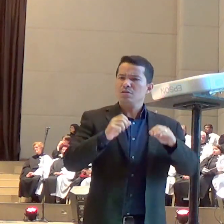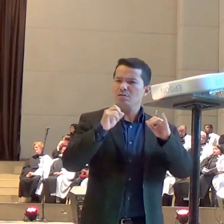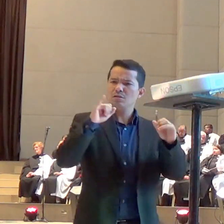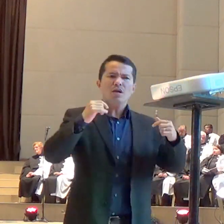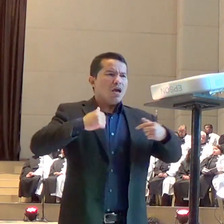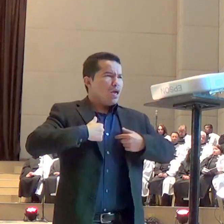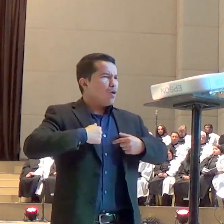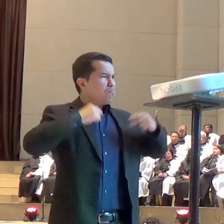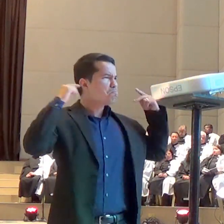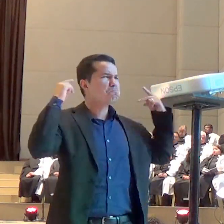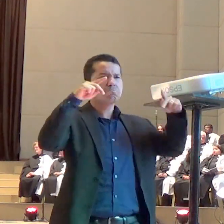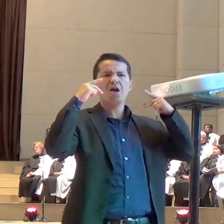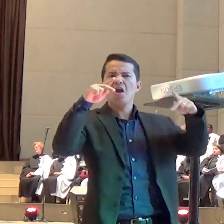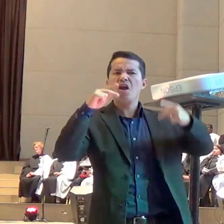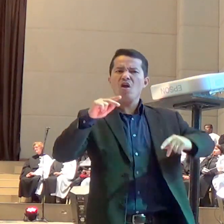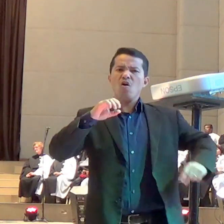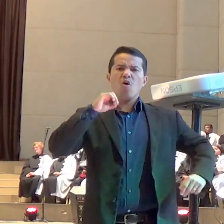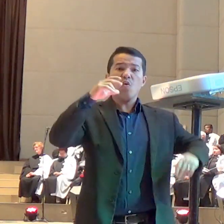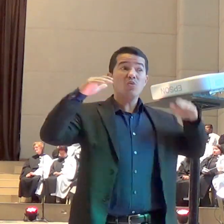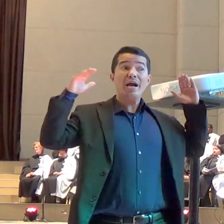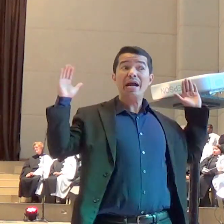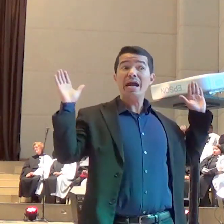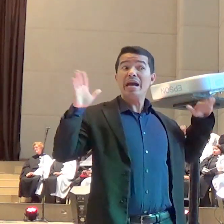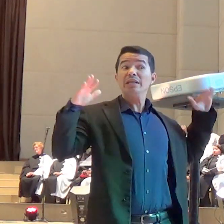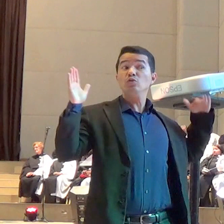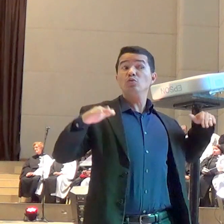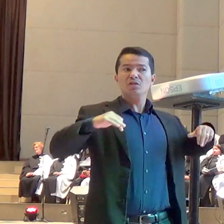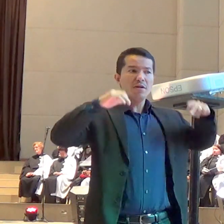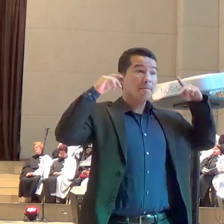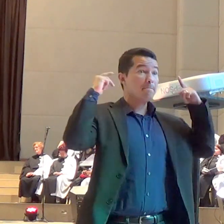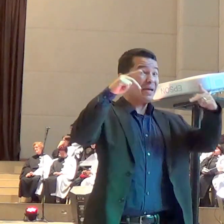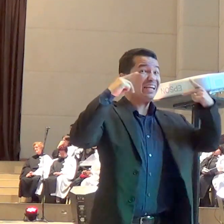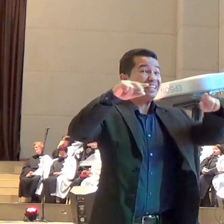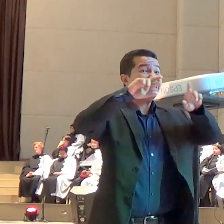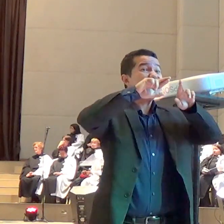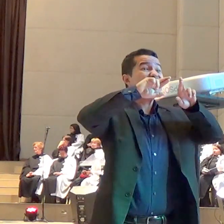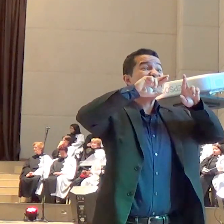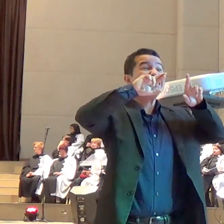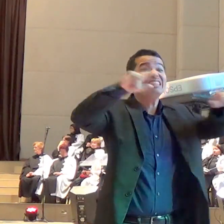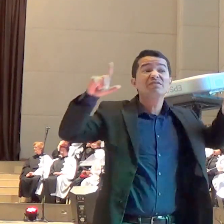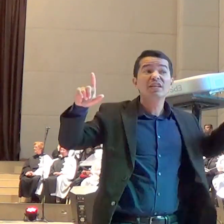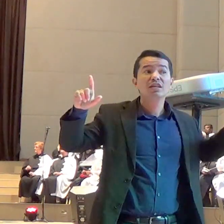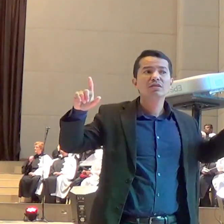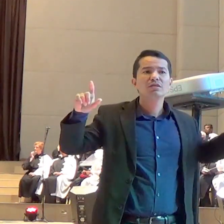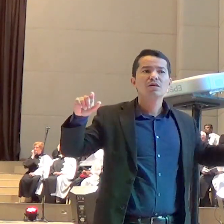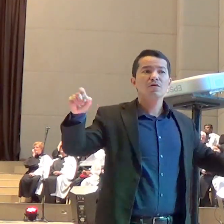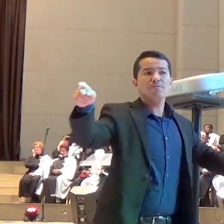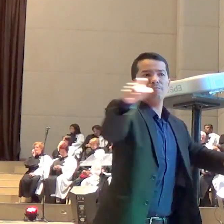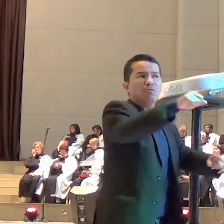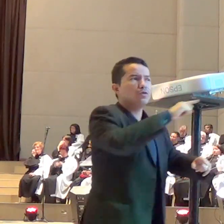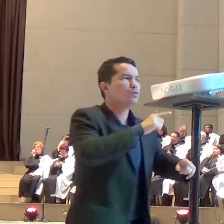evangelho diferente daquele que lhes pregamos, que seja amaldiçoado.